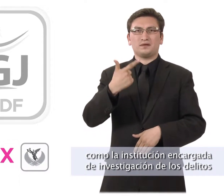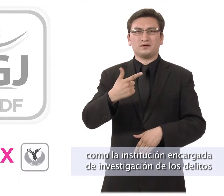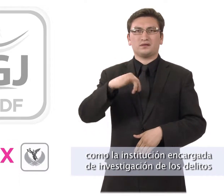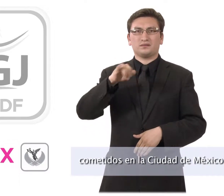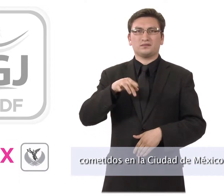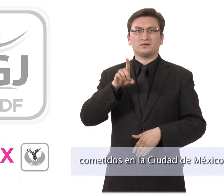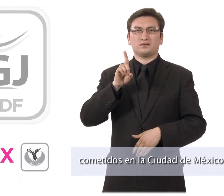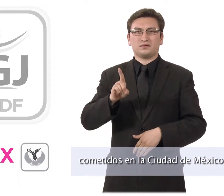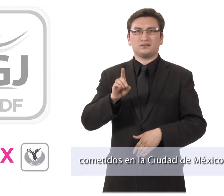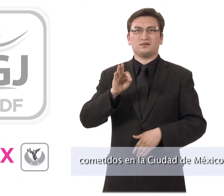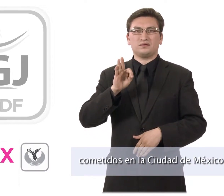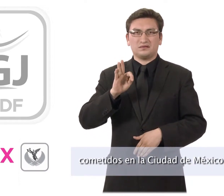Ciudad de México